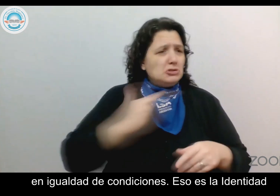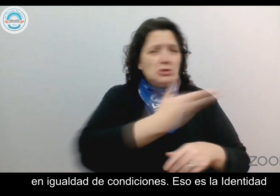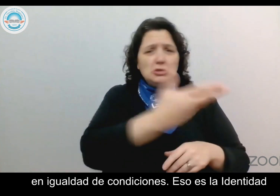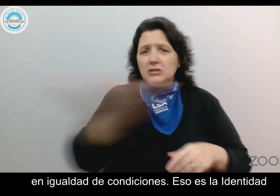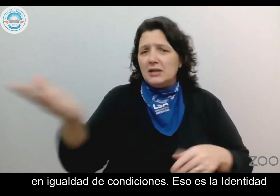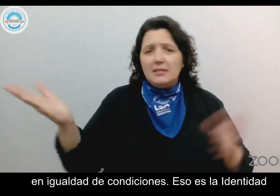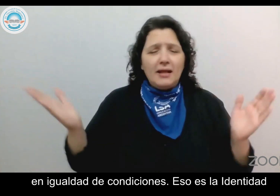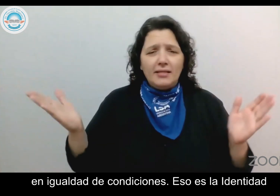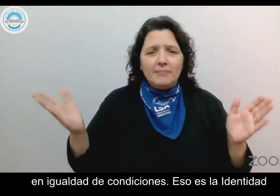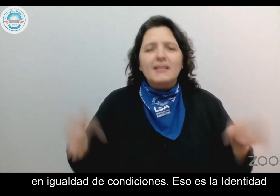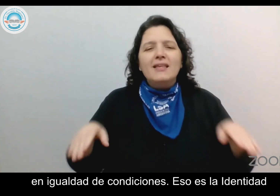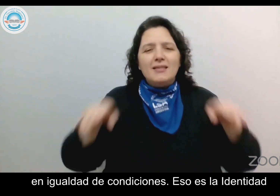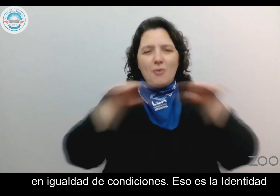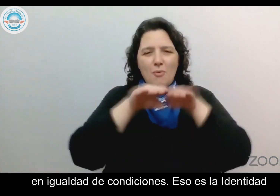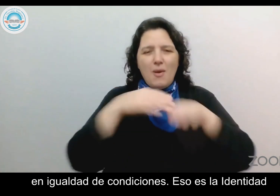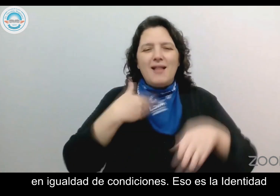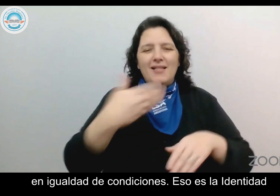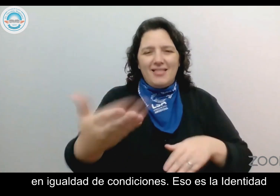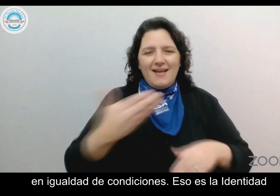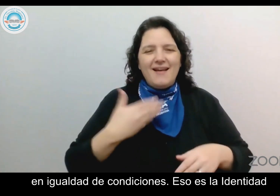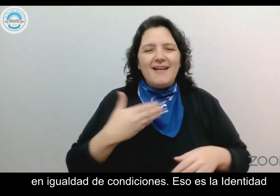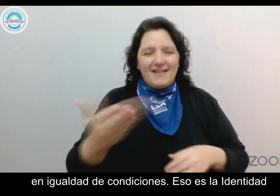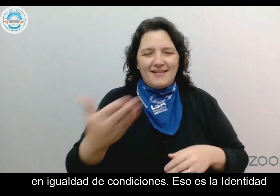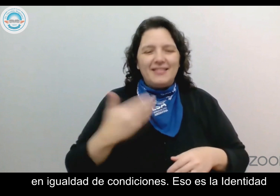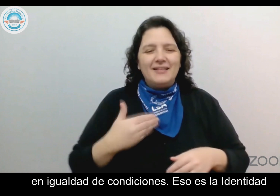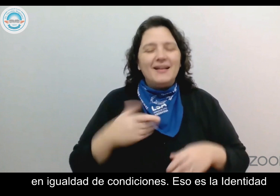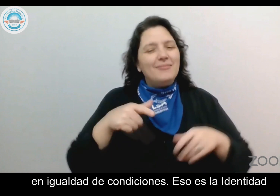condiciones. Eso es la identidad.